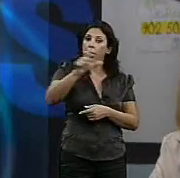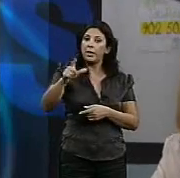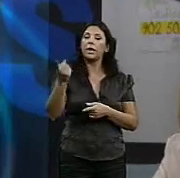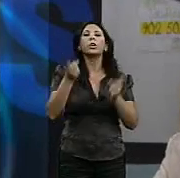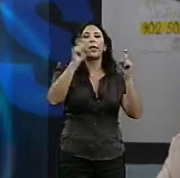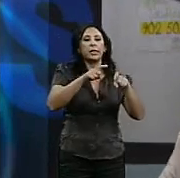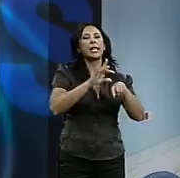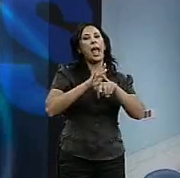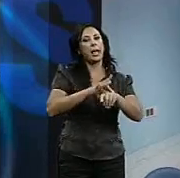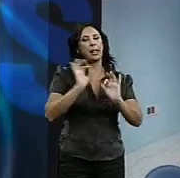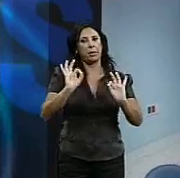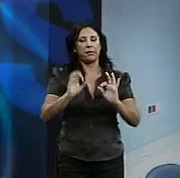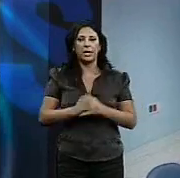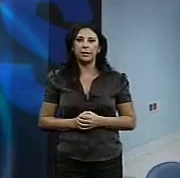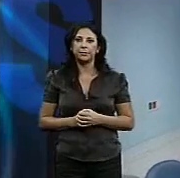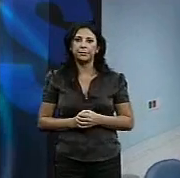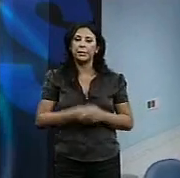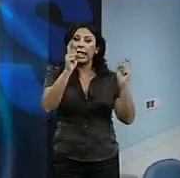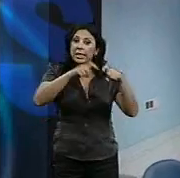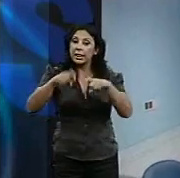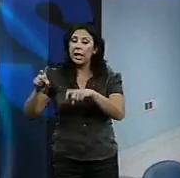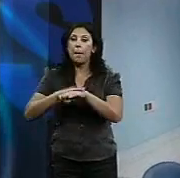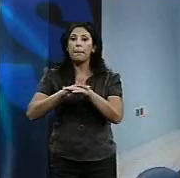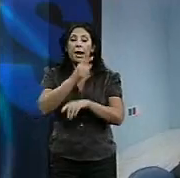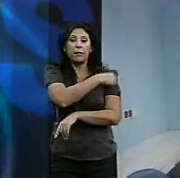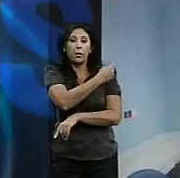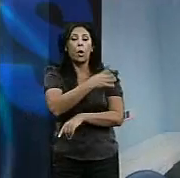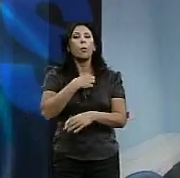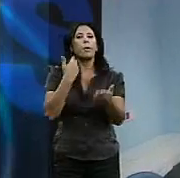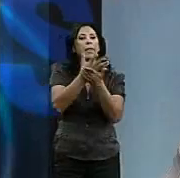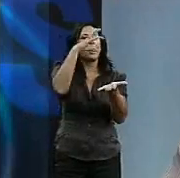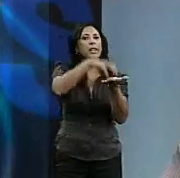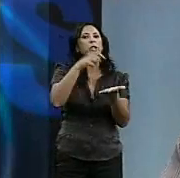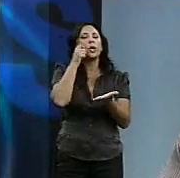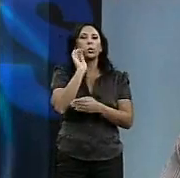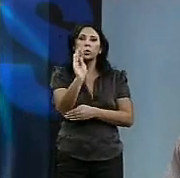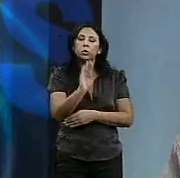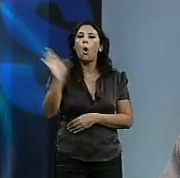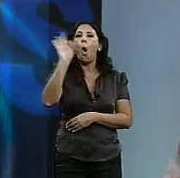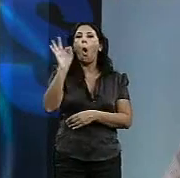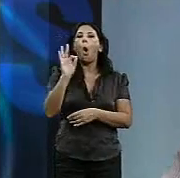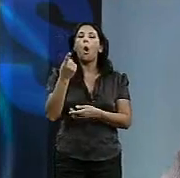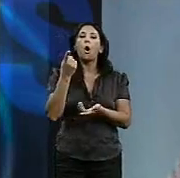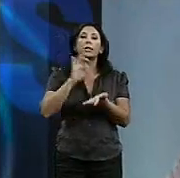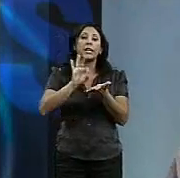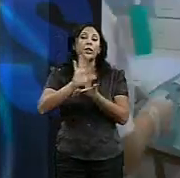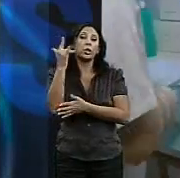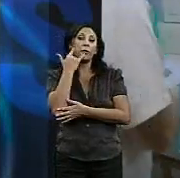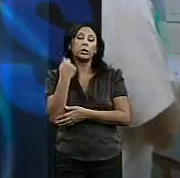específica. Las citas para vacunación se pueden solicitar en el centro de salud que corresponda o a través del servicio telefónico Salud Responde,